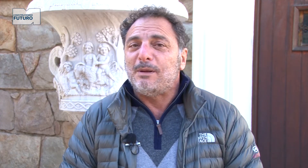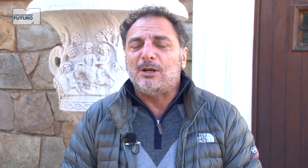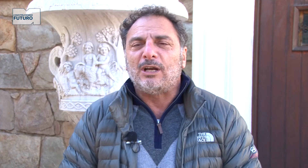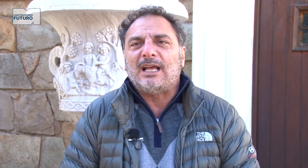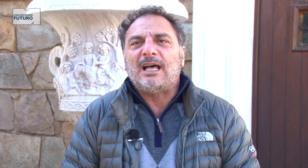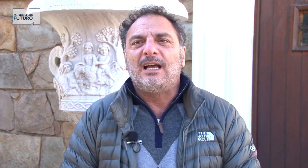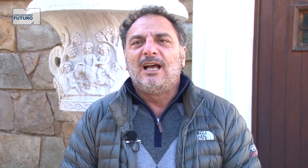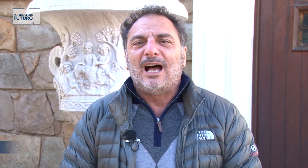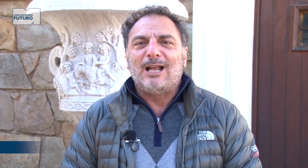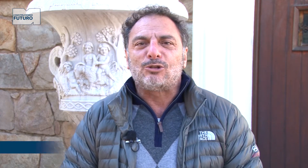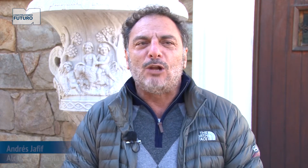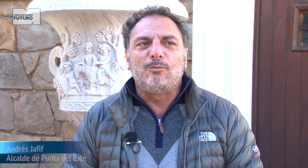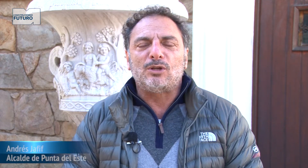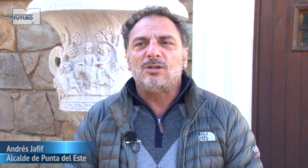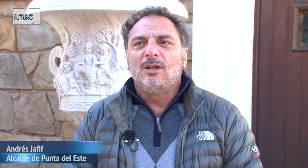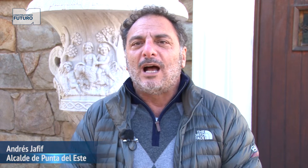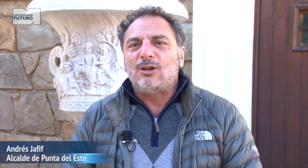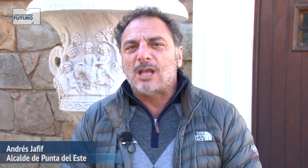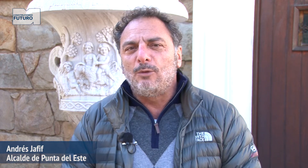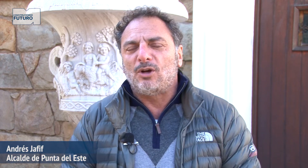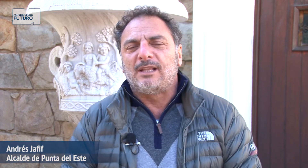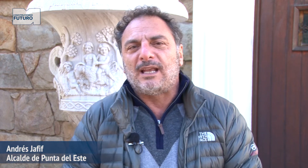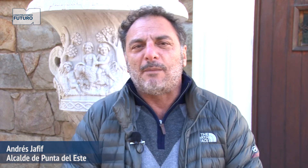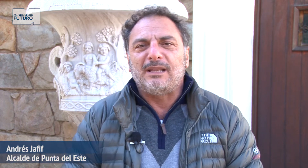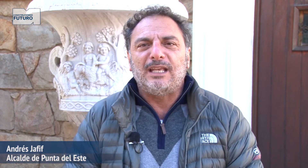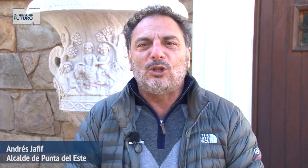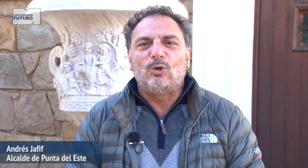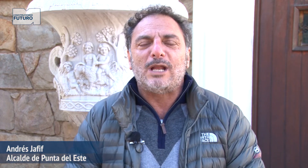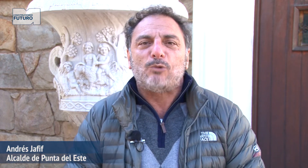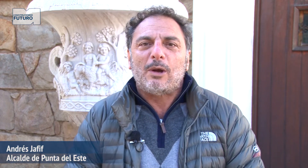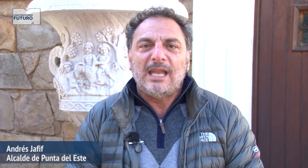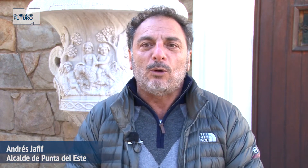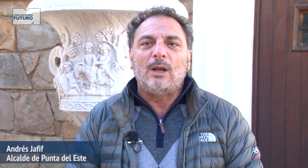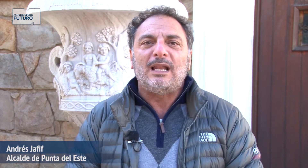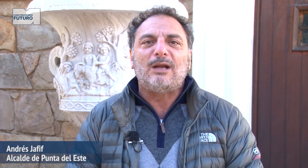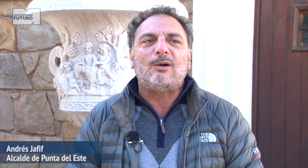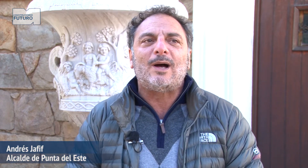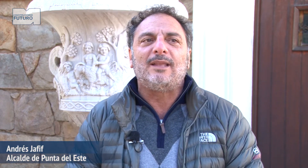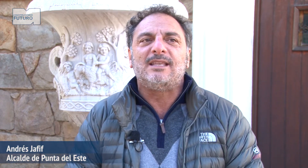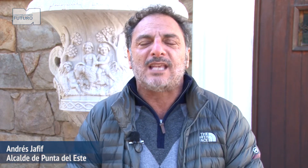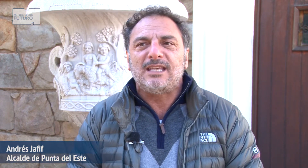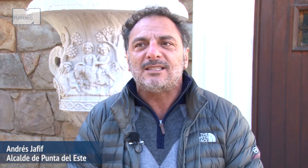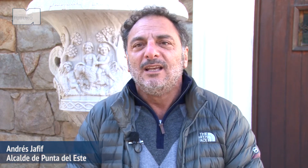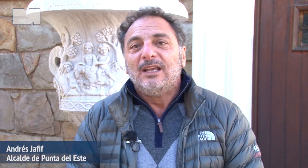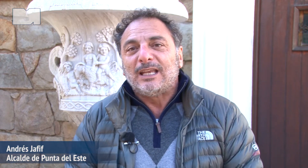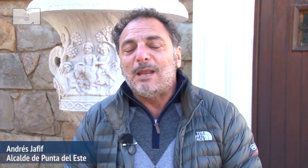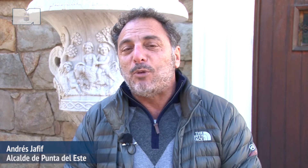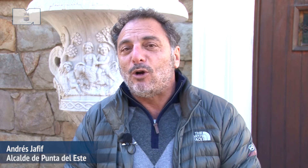primero que nada a los alumnos, a los alumnos que están aprendiendo una nueva lengua, la lengua de señas, que les puedo